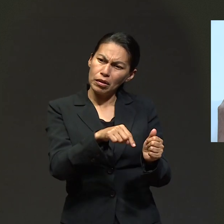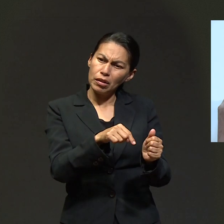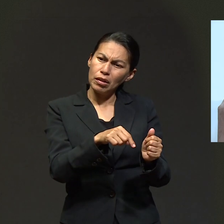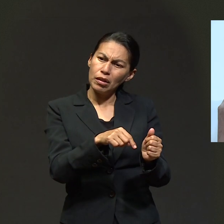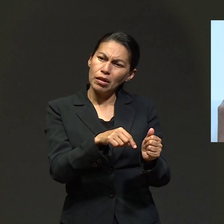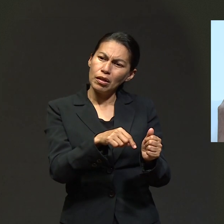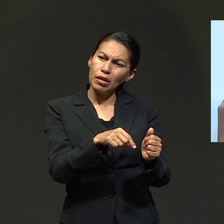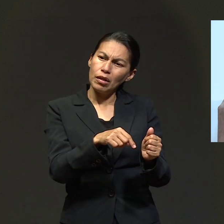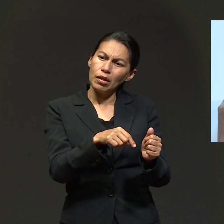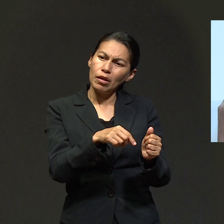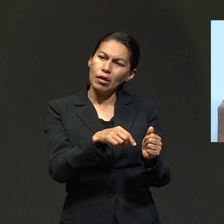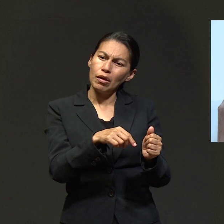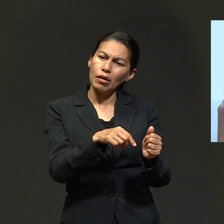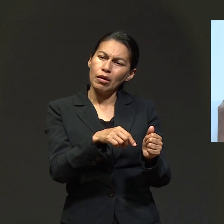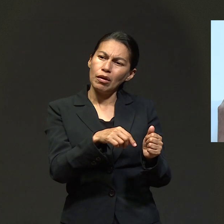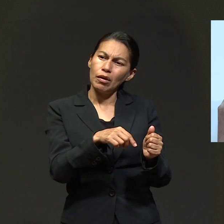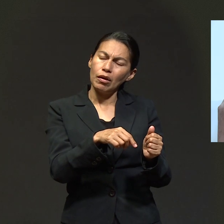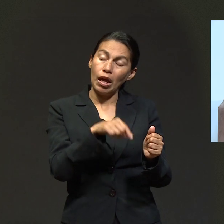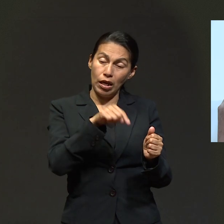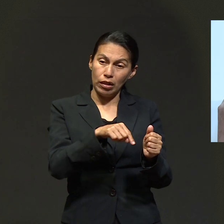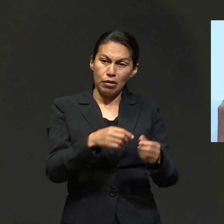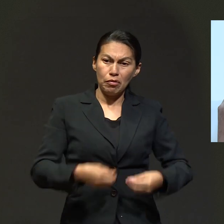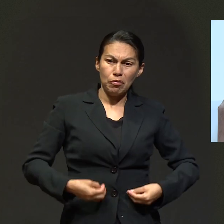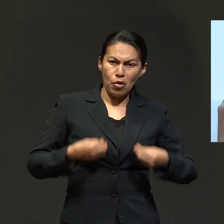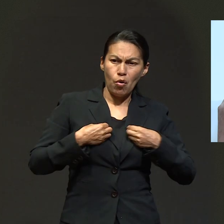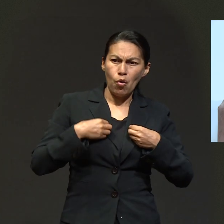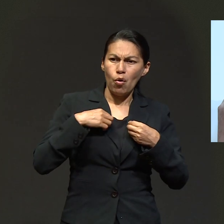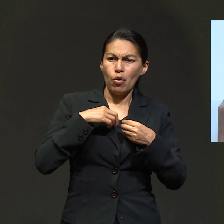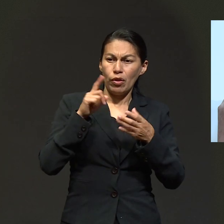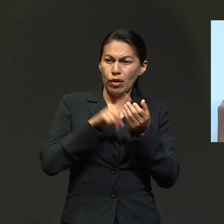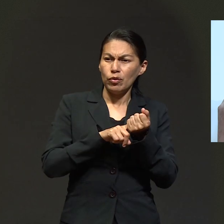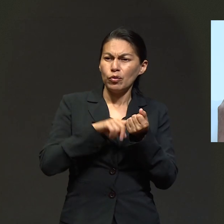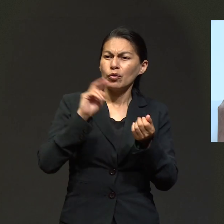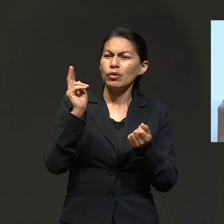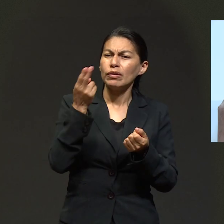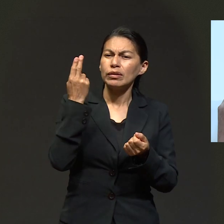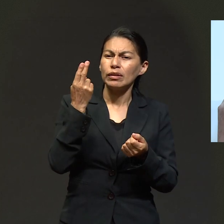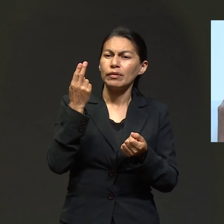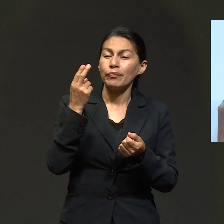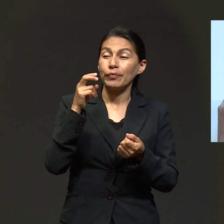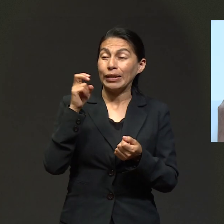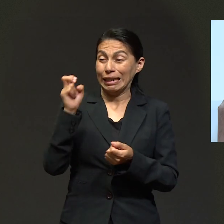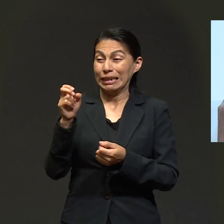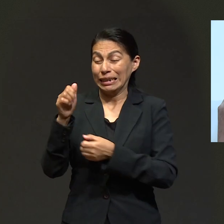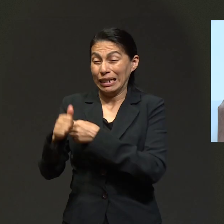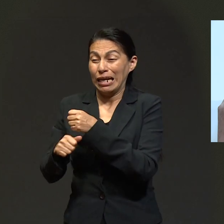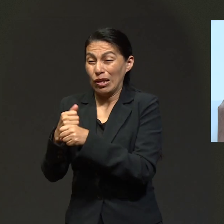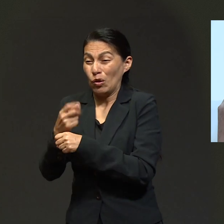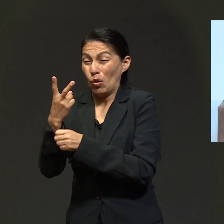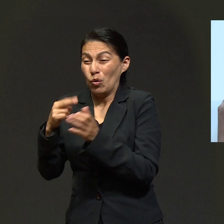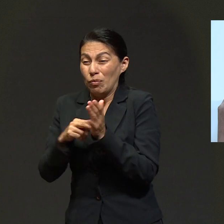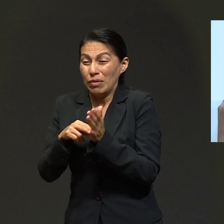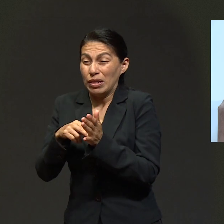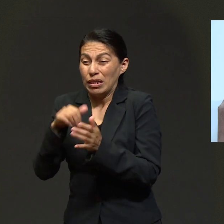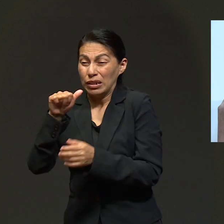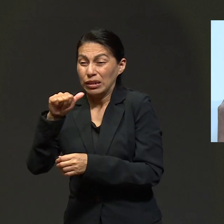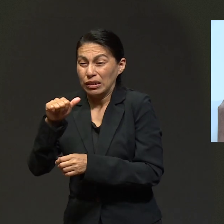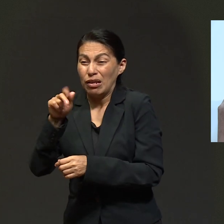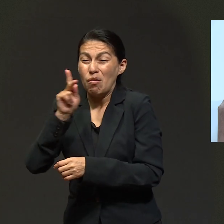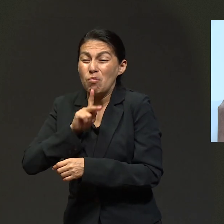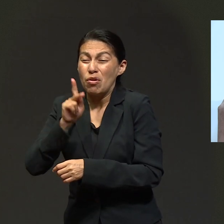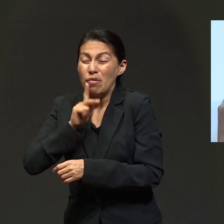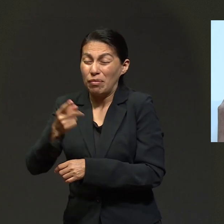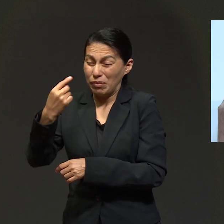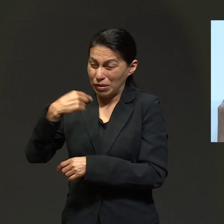para que ella estudiara. La dejamos interna. Ella estuvo interna. Pero en ese mismo año, 2016, vino una gran prueba